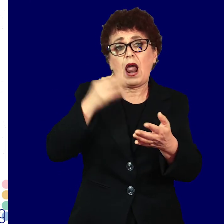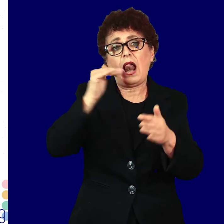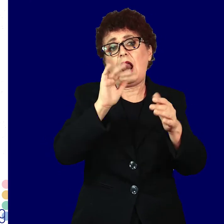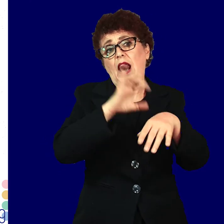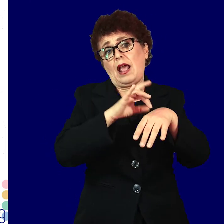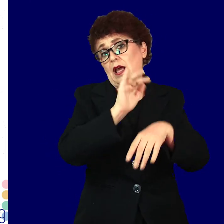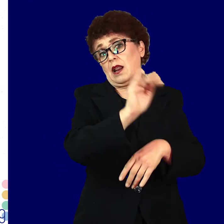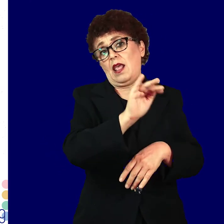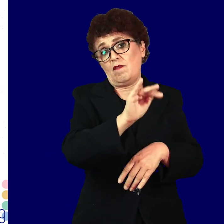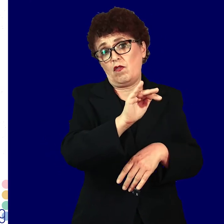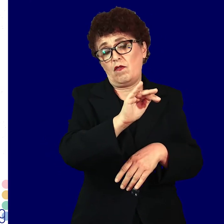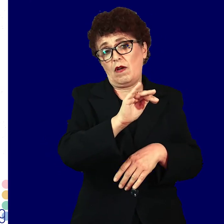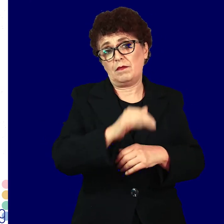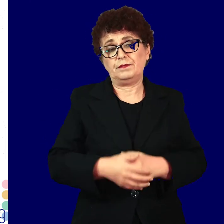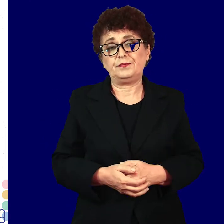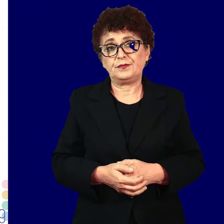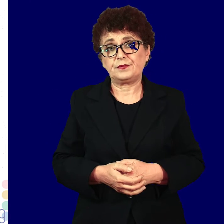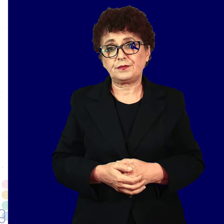на лекар.